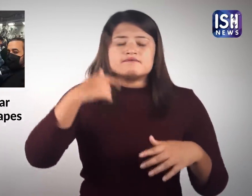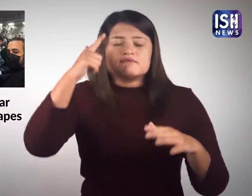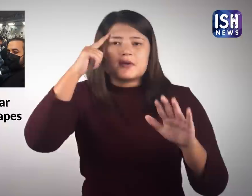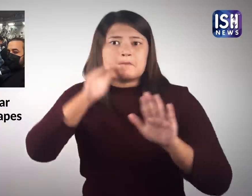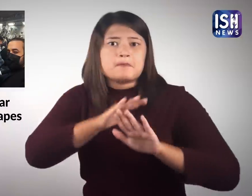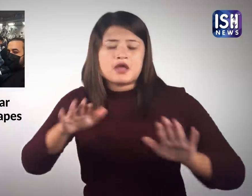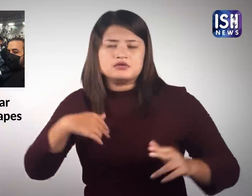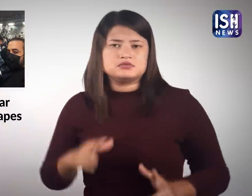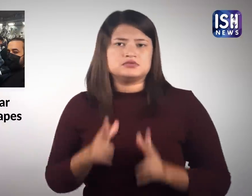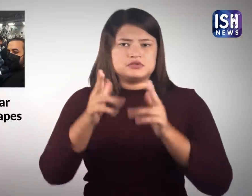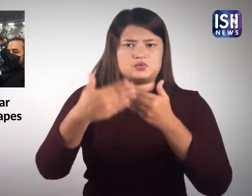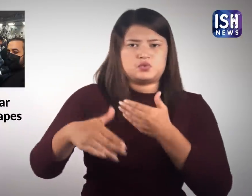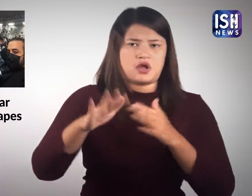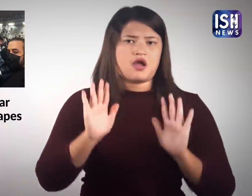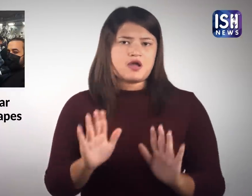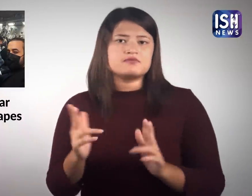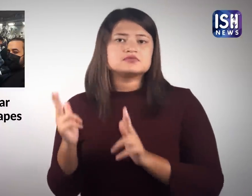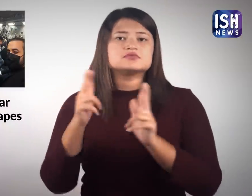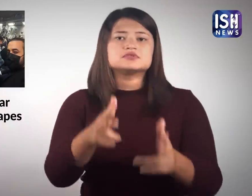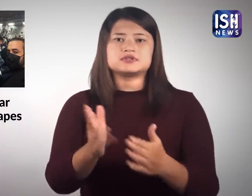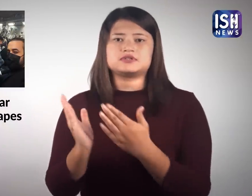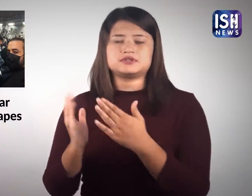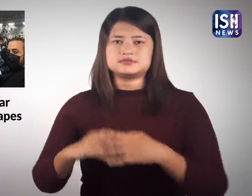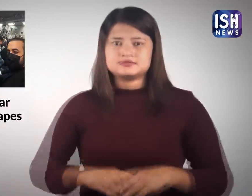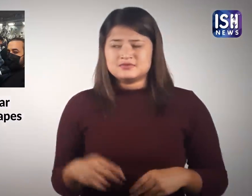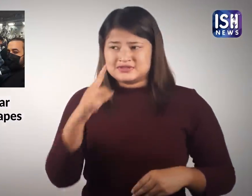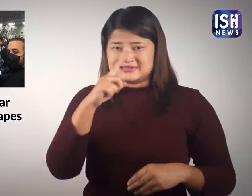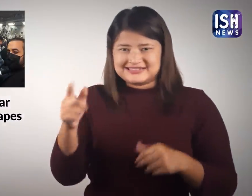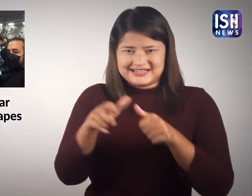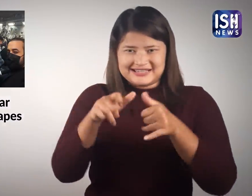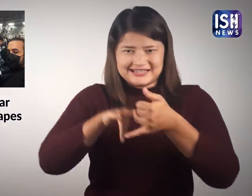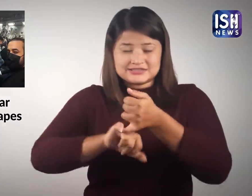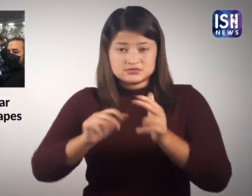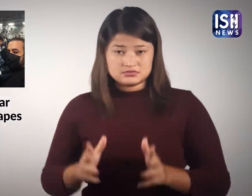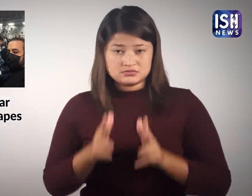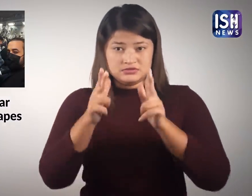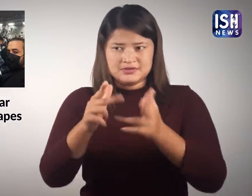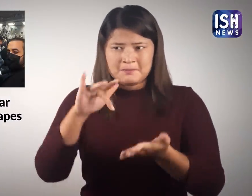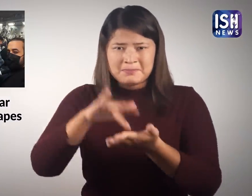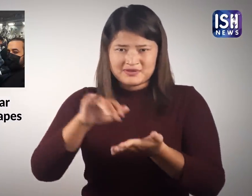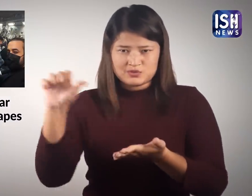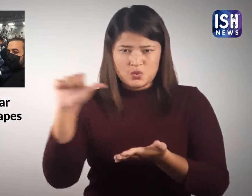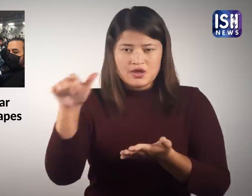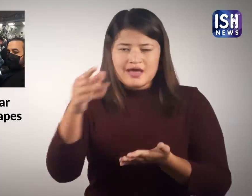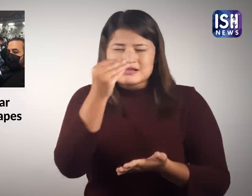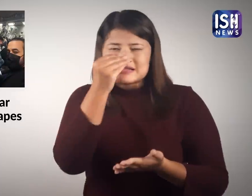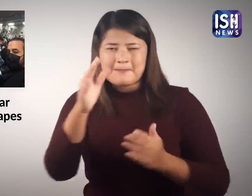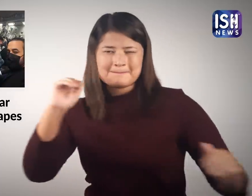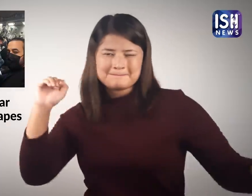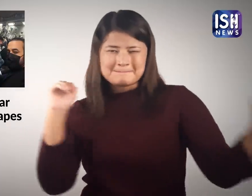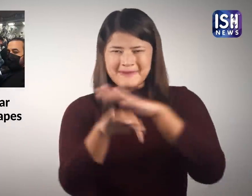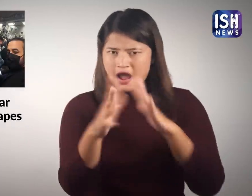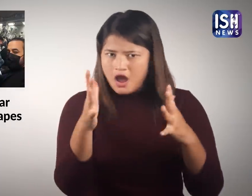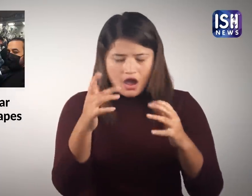मैं बहतर मैसूस करूंगी तो आप सभी को ज़रूर बताऊंगी आर्यना ने कहा कि अफगानिस्तान से भागना आसान नहीं था